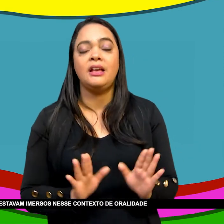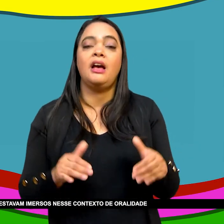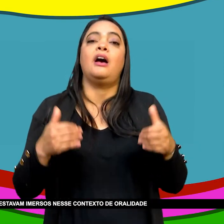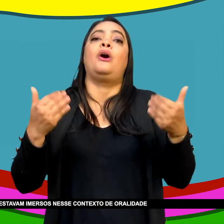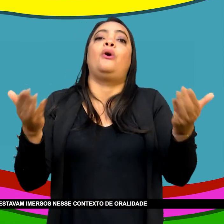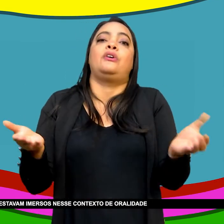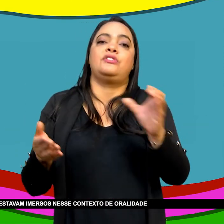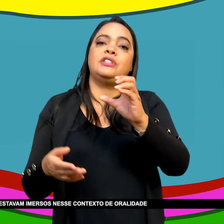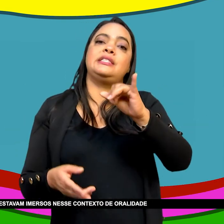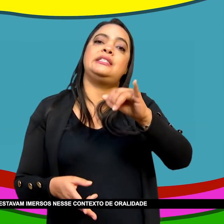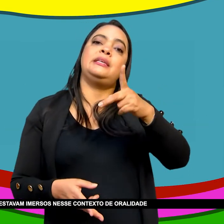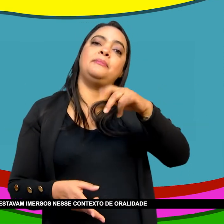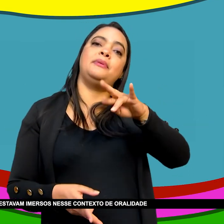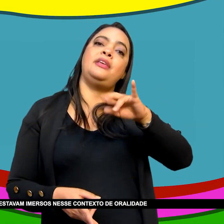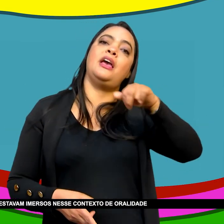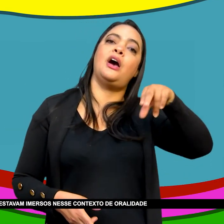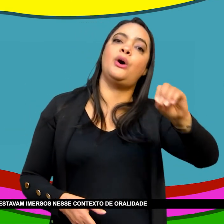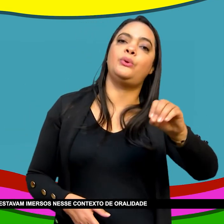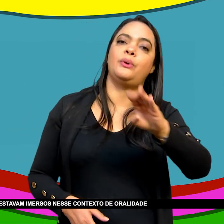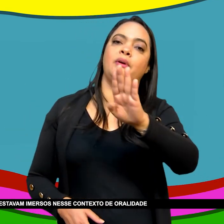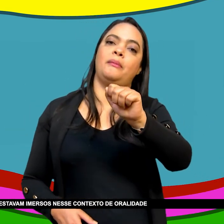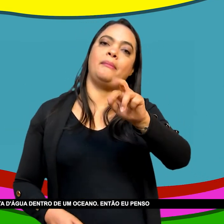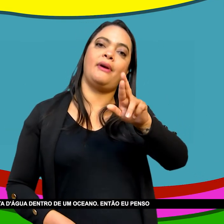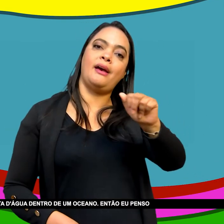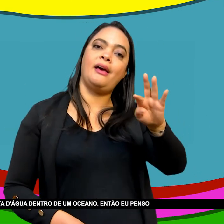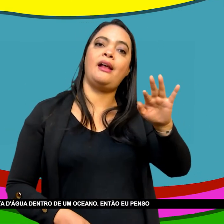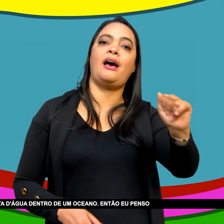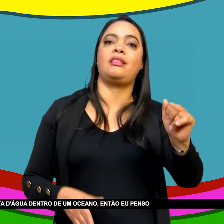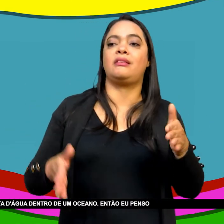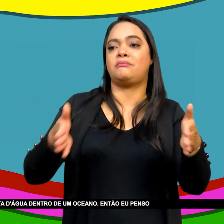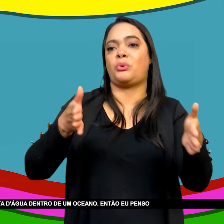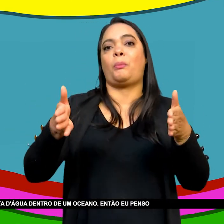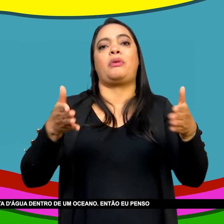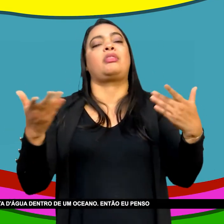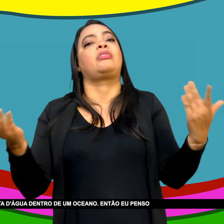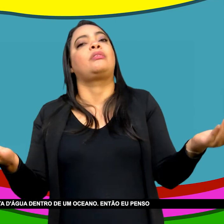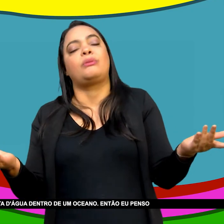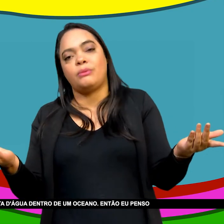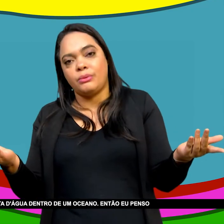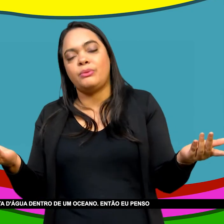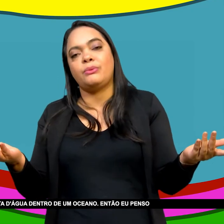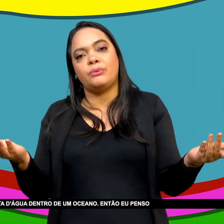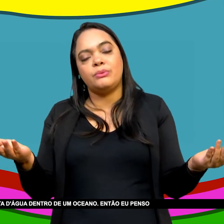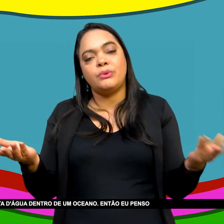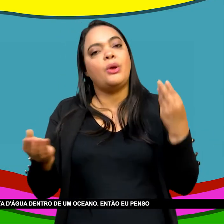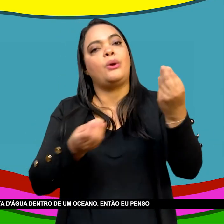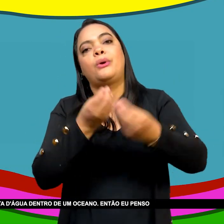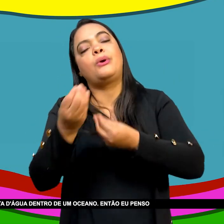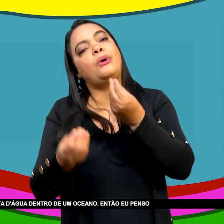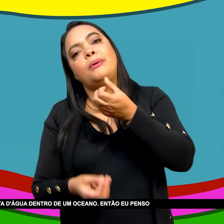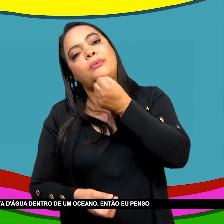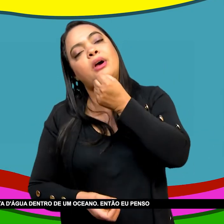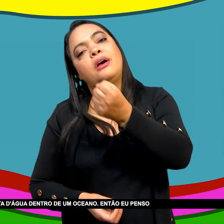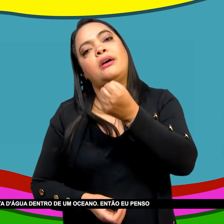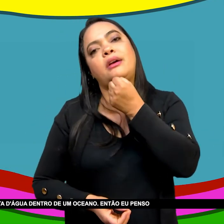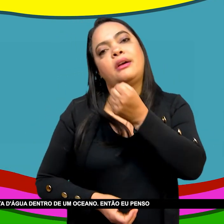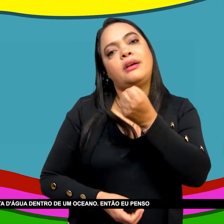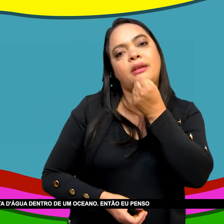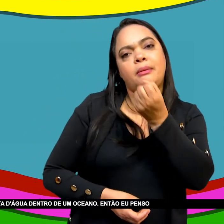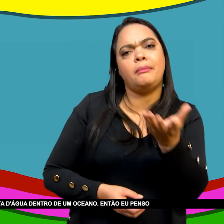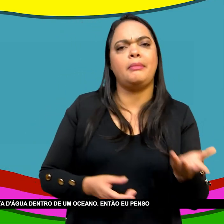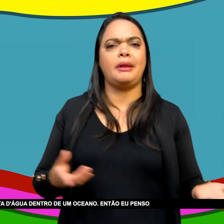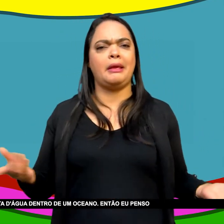imersos Nesse contexto De oralidade Elas não estavam Fora dele Elas eram Como que Uma gota D'água